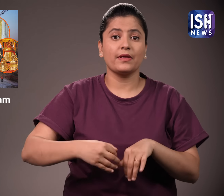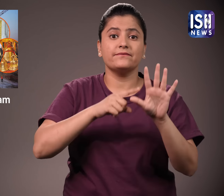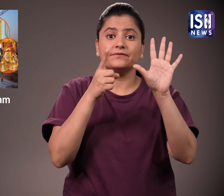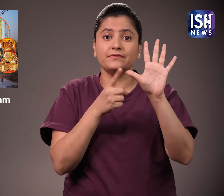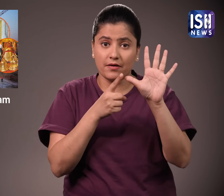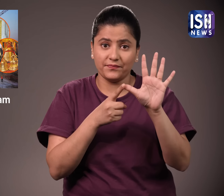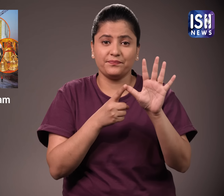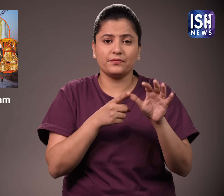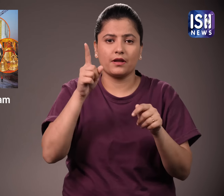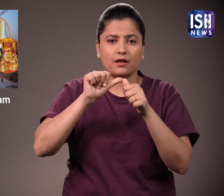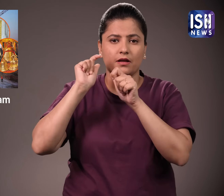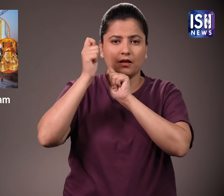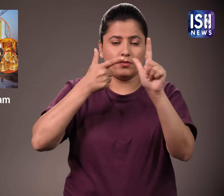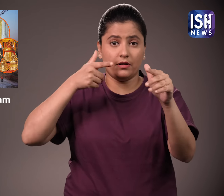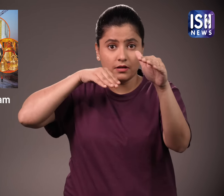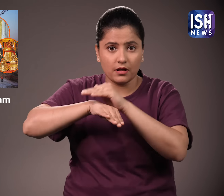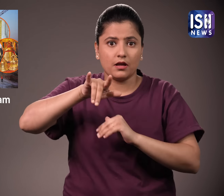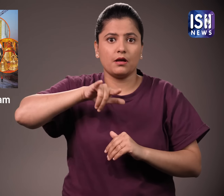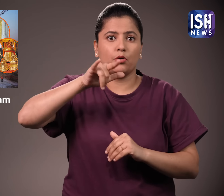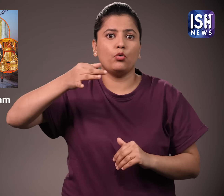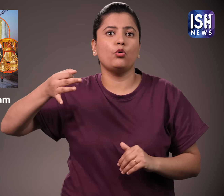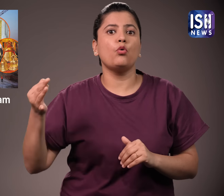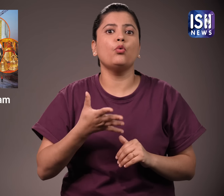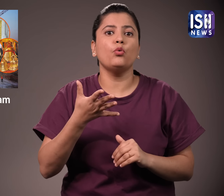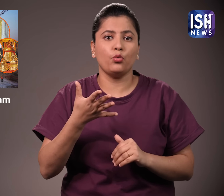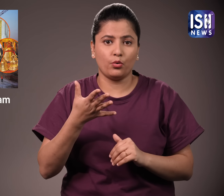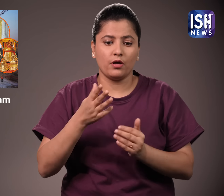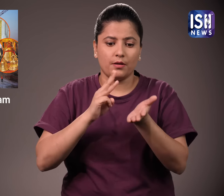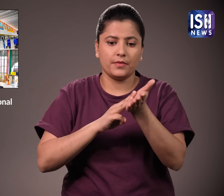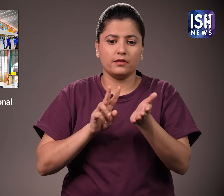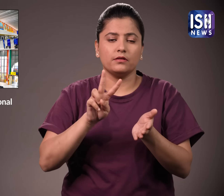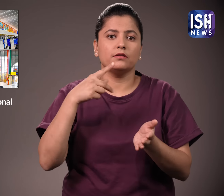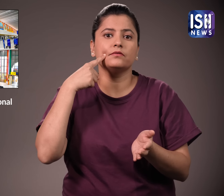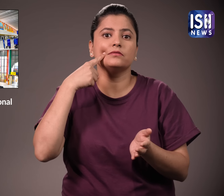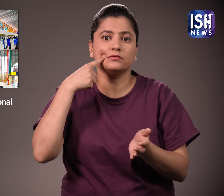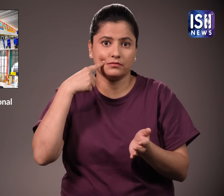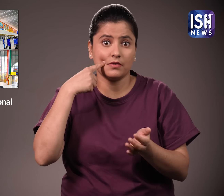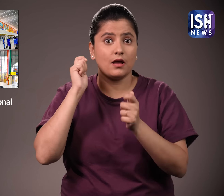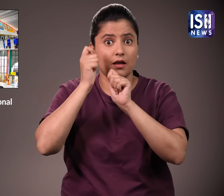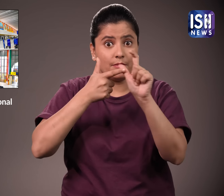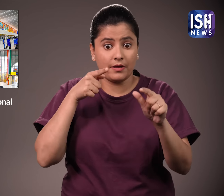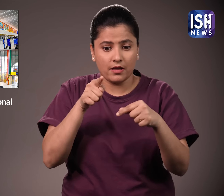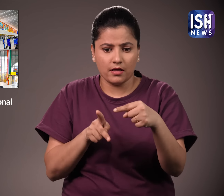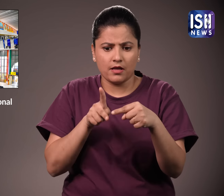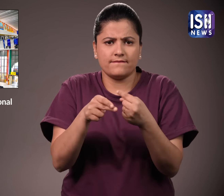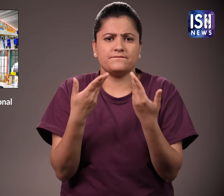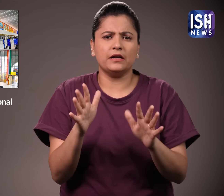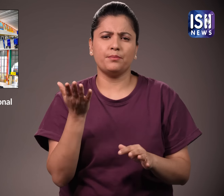अयोध्या के महर्शीवाल में की अंतराश्य हवायड़ा अयोध्या धाम का उटगाटन प्रधान मंत्री मोधी ने